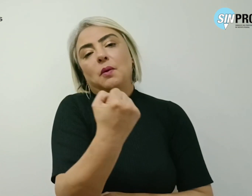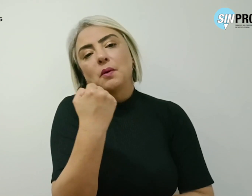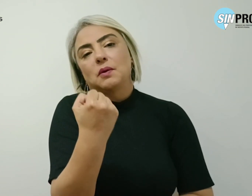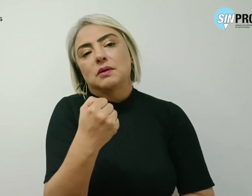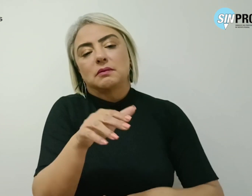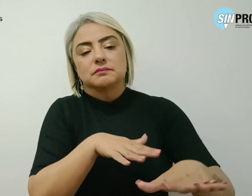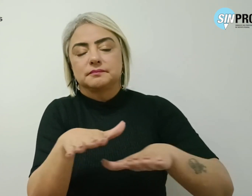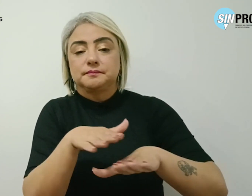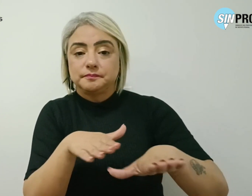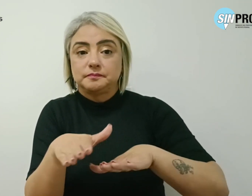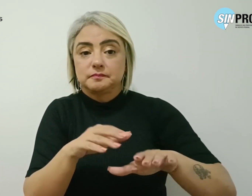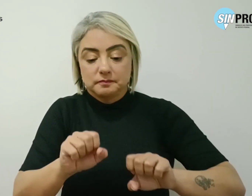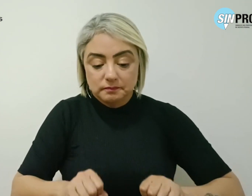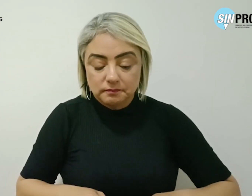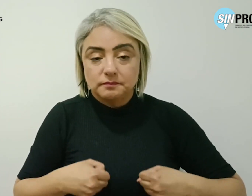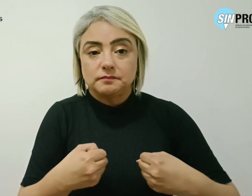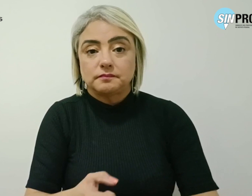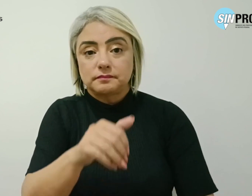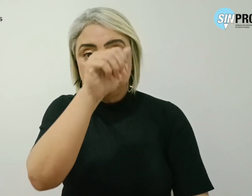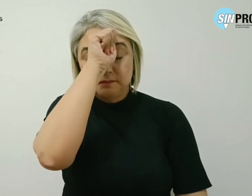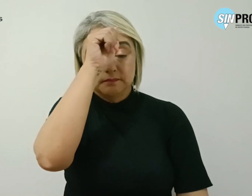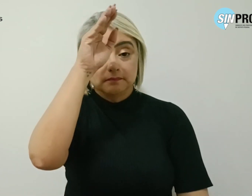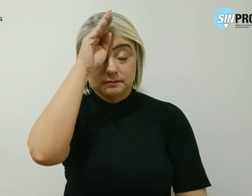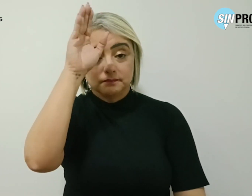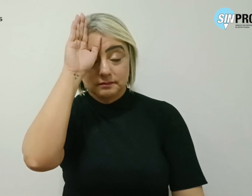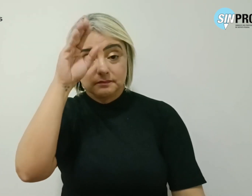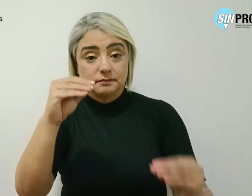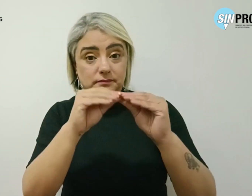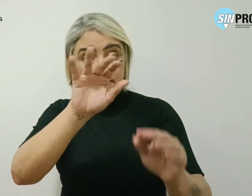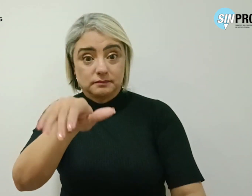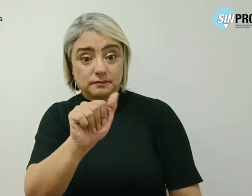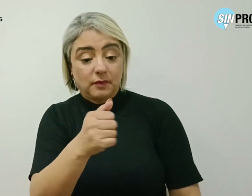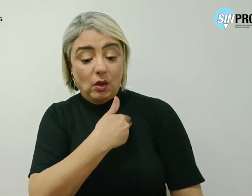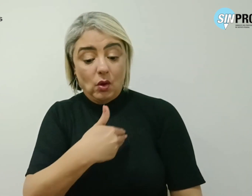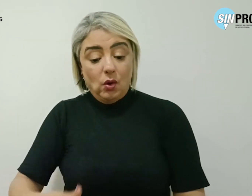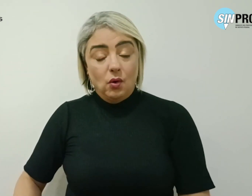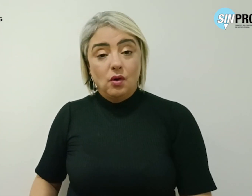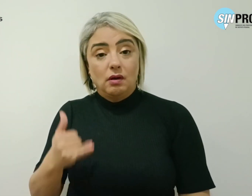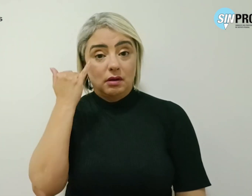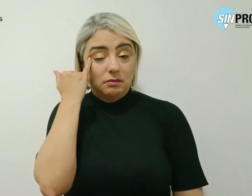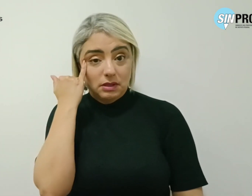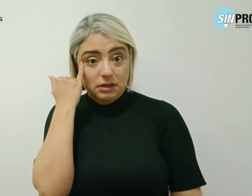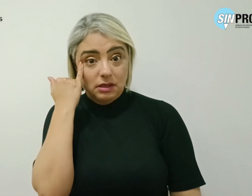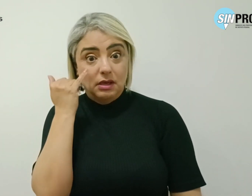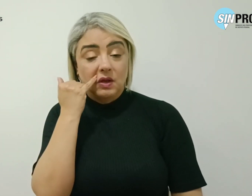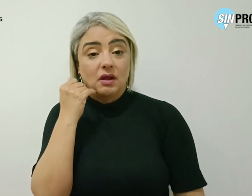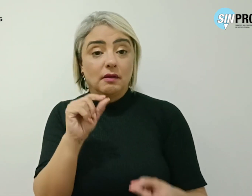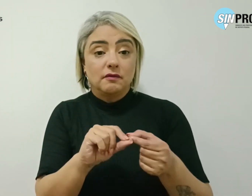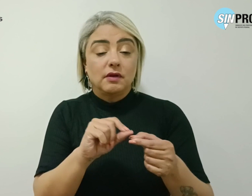movimentos de defesa da alfabetização e da EJA. O governo ibanês Rocha realizou uma busca